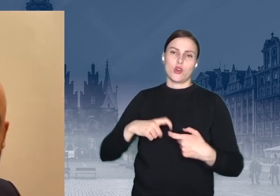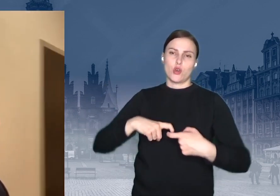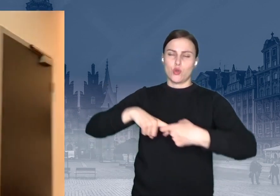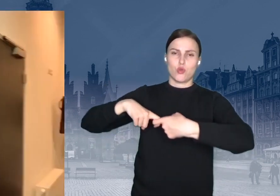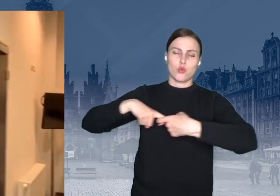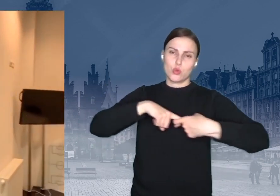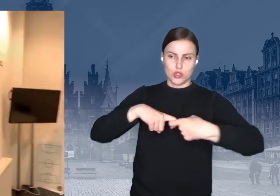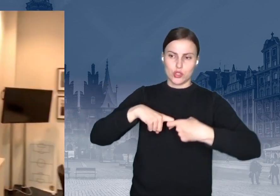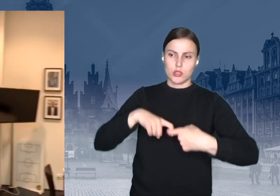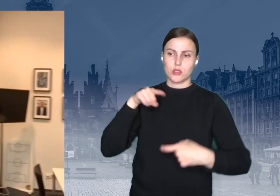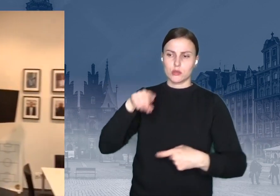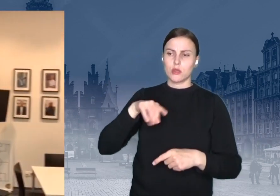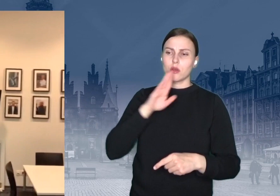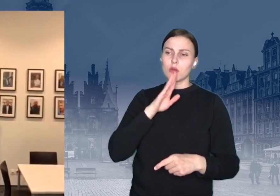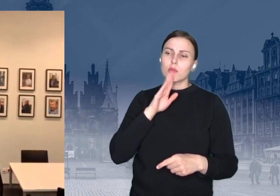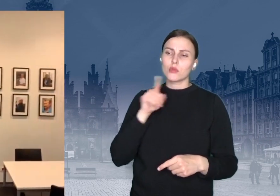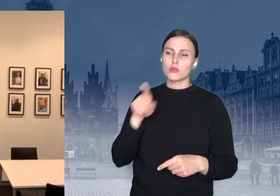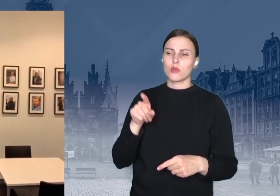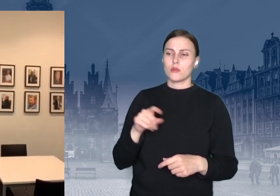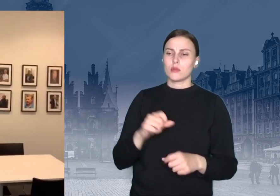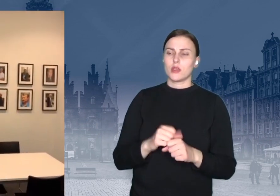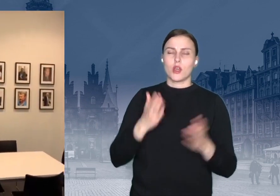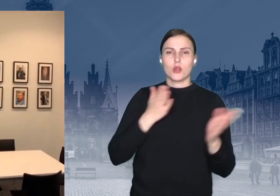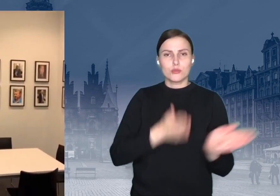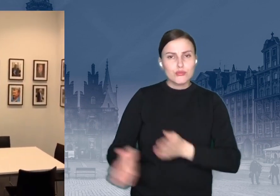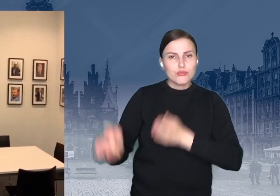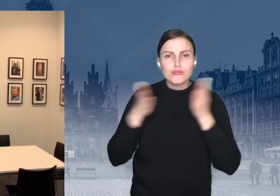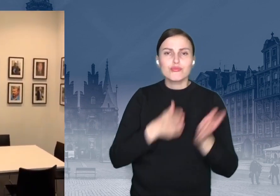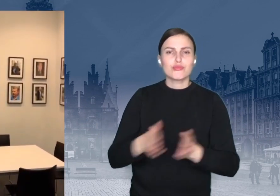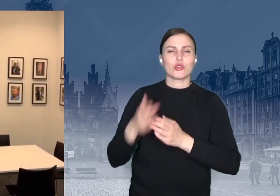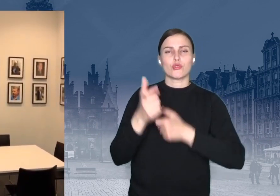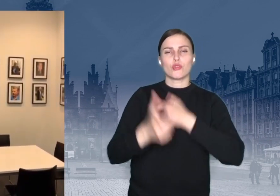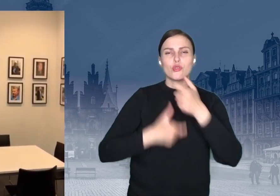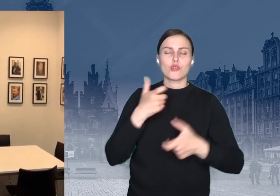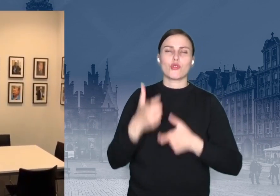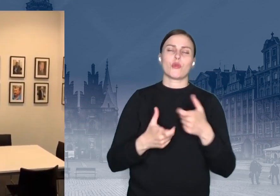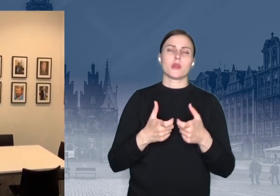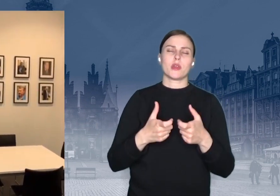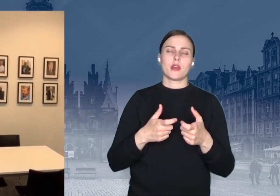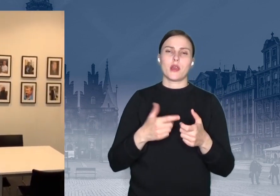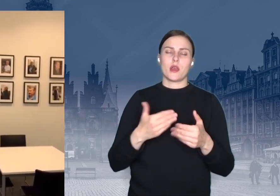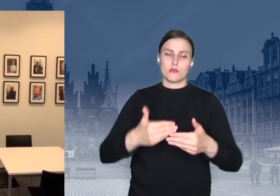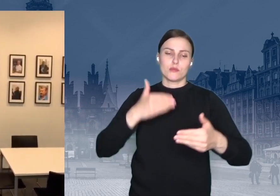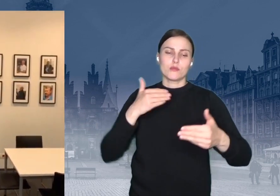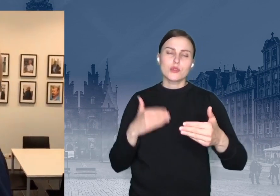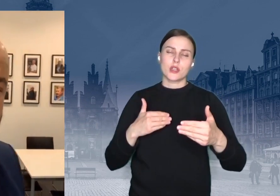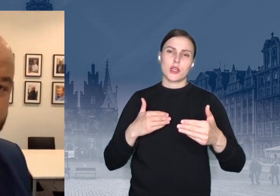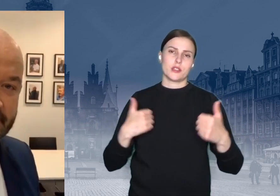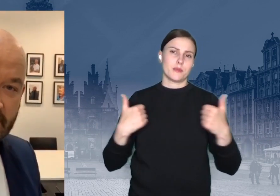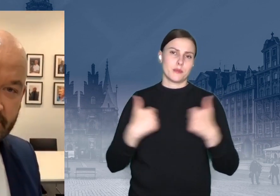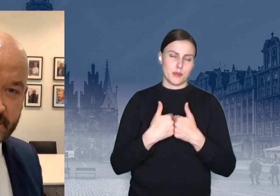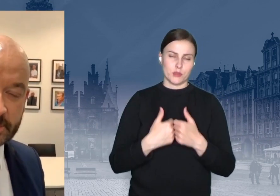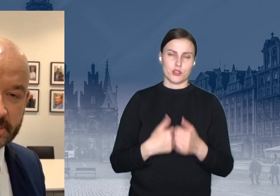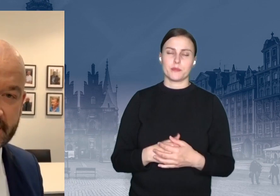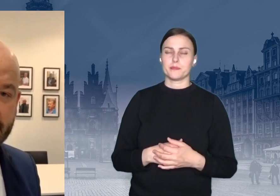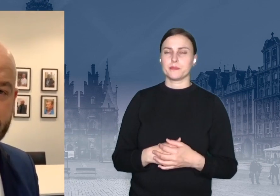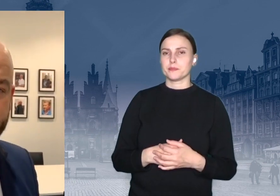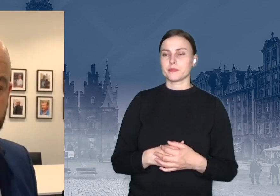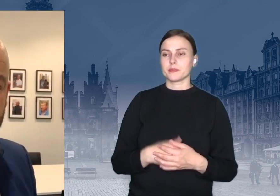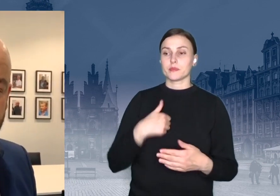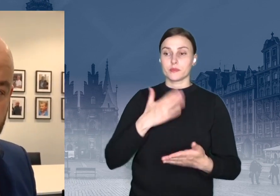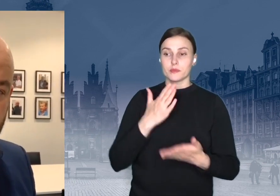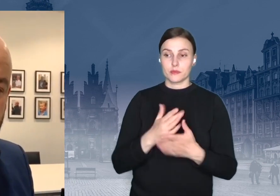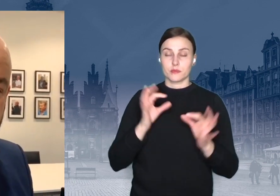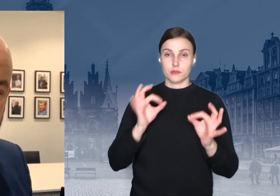odprawy. No to ja z wami dzisiaj zrobię odprawę. Tak, będę się pojawiał na meczach piłkarek, bo w Śląsku i Wrocław zainstalowaliśmy